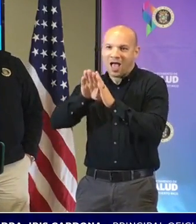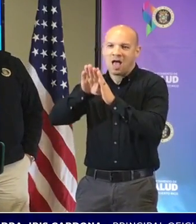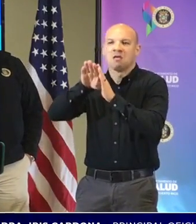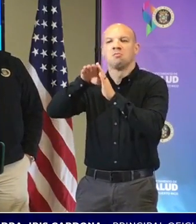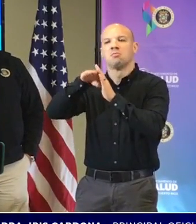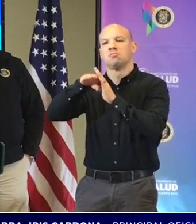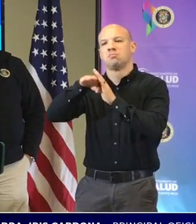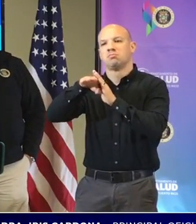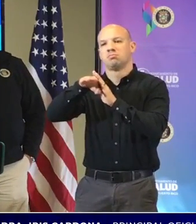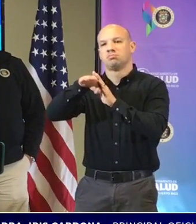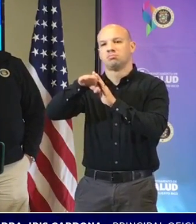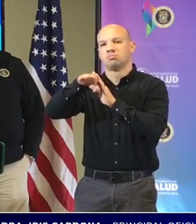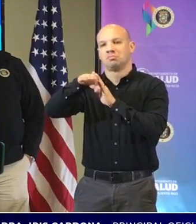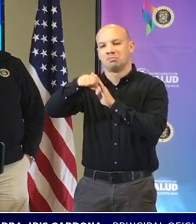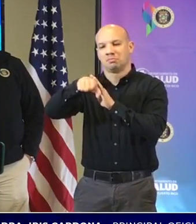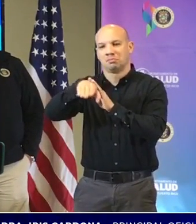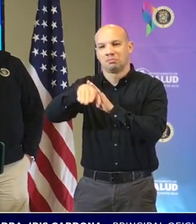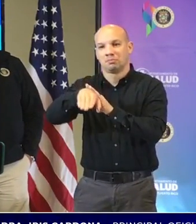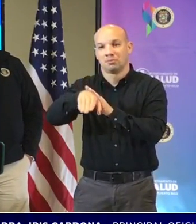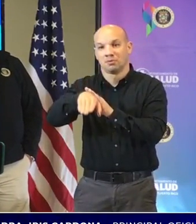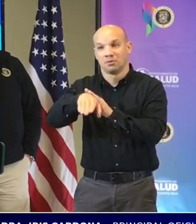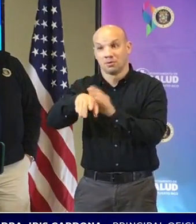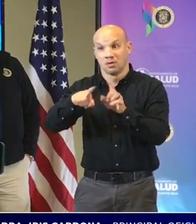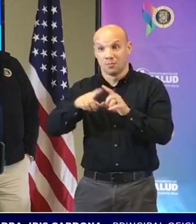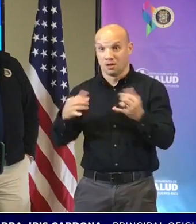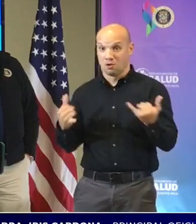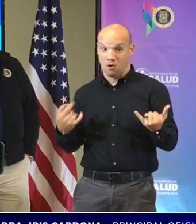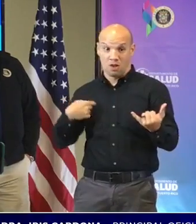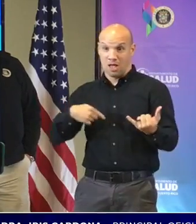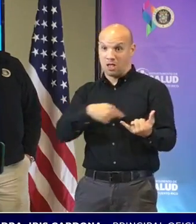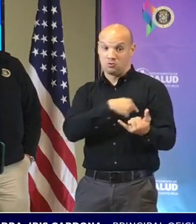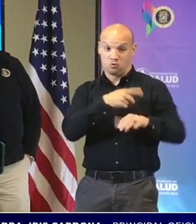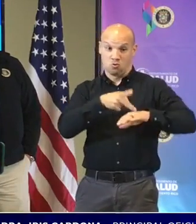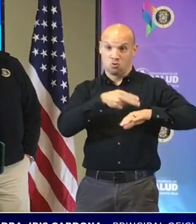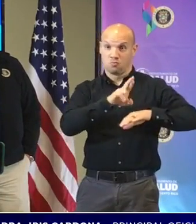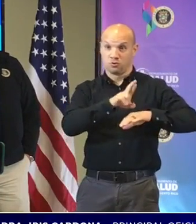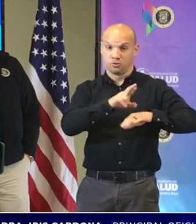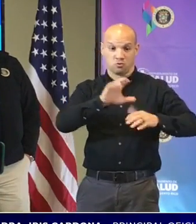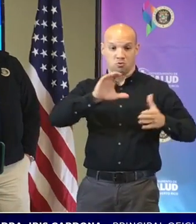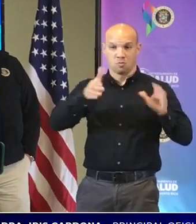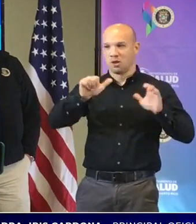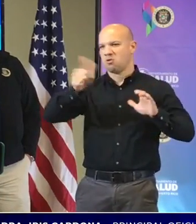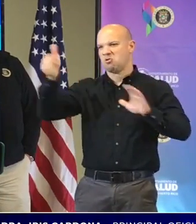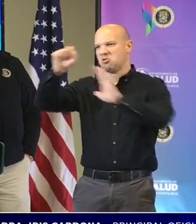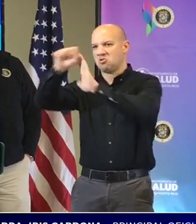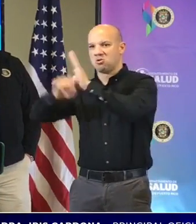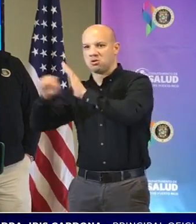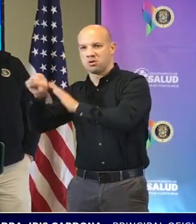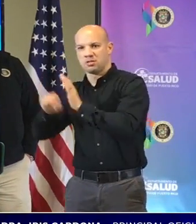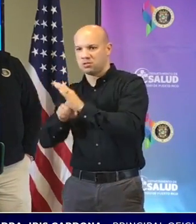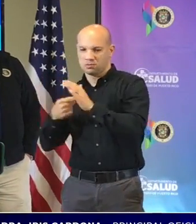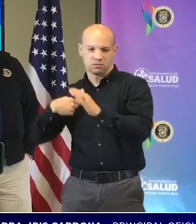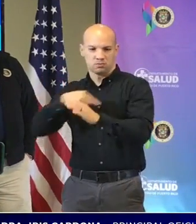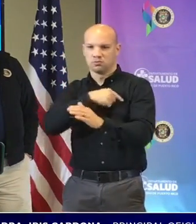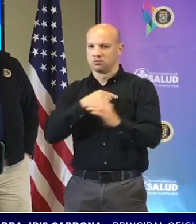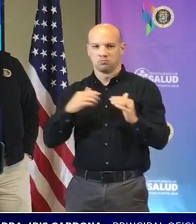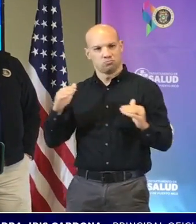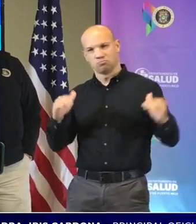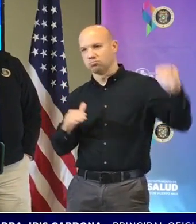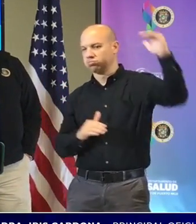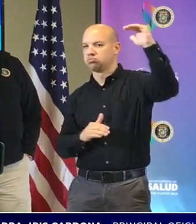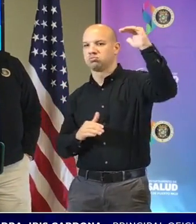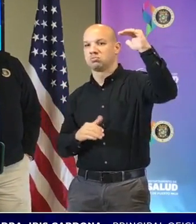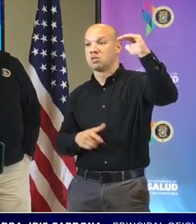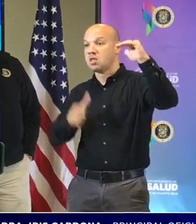mejor cobertura de vacunación hasta ayer estábamos número uno hoy amanecimos número dos nos está ganando Bermond pero